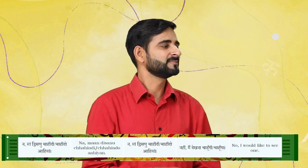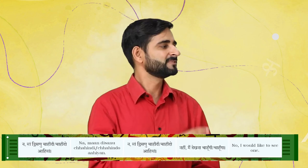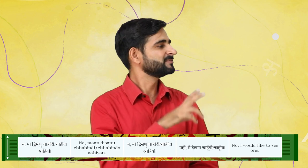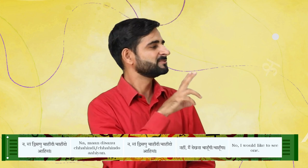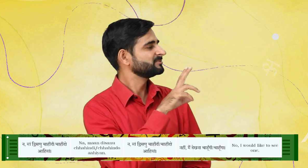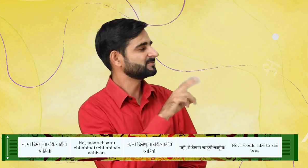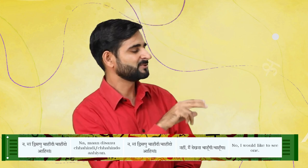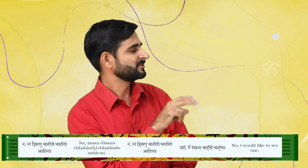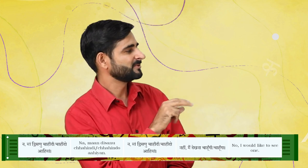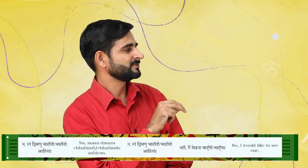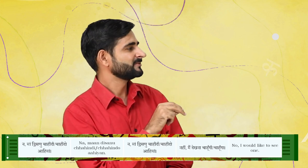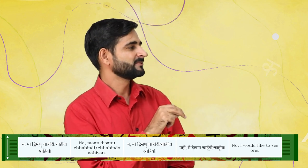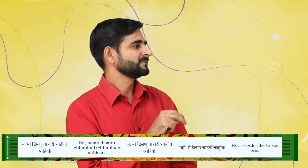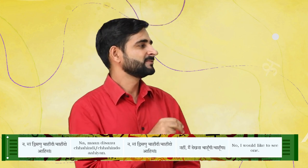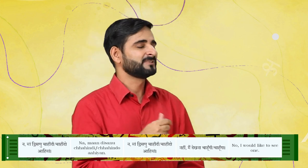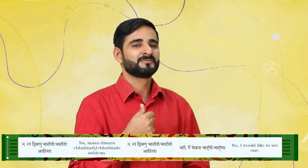न, मां डिसन चाहिन दिया है.